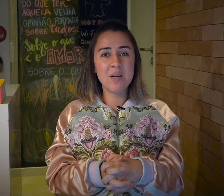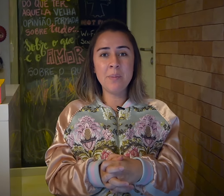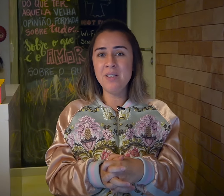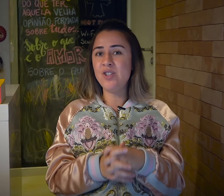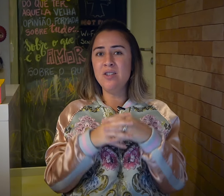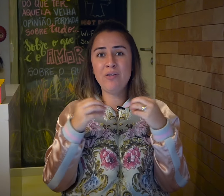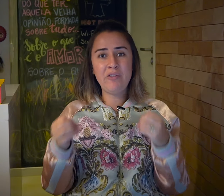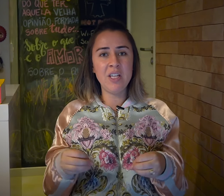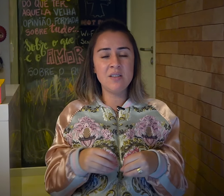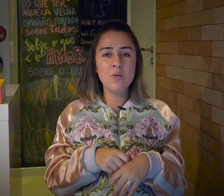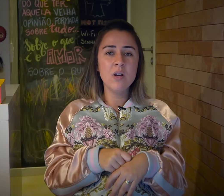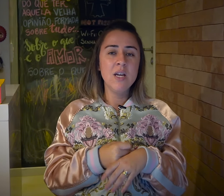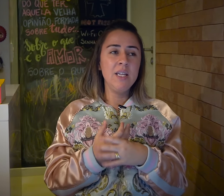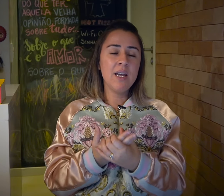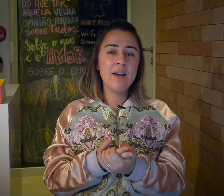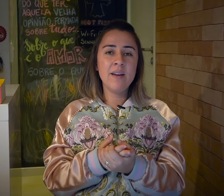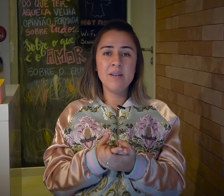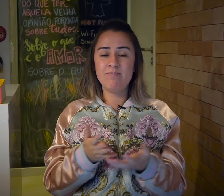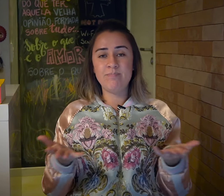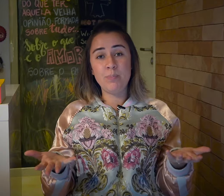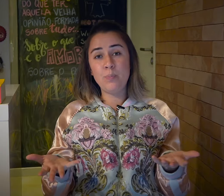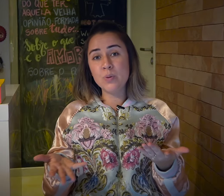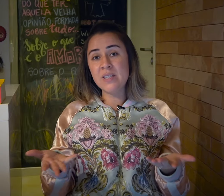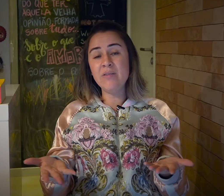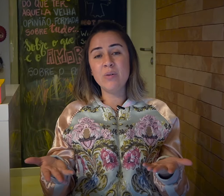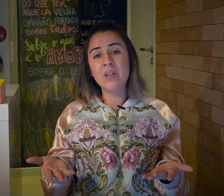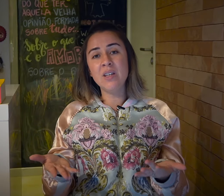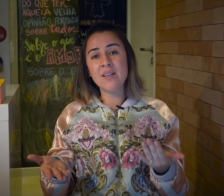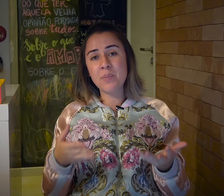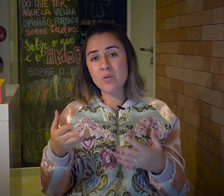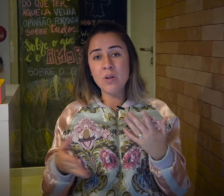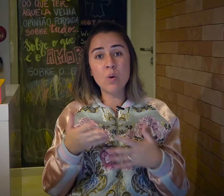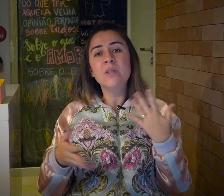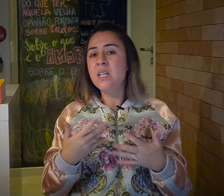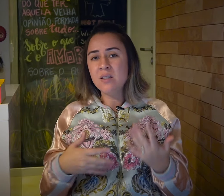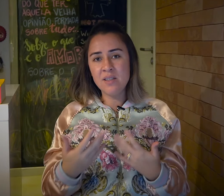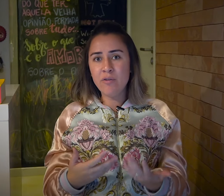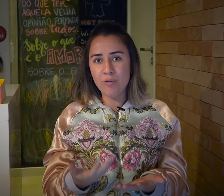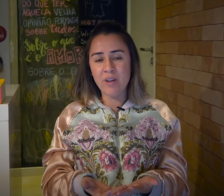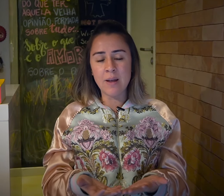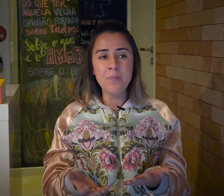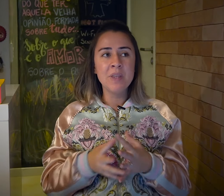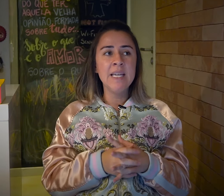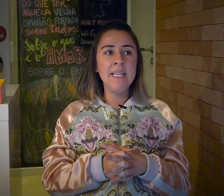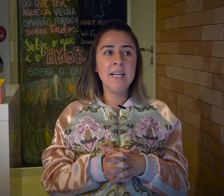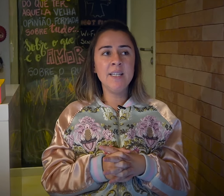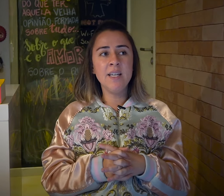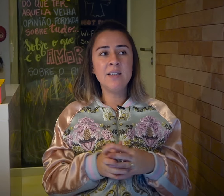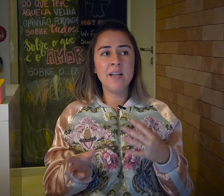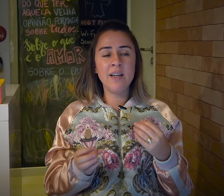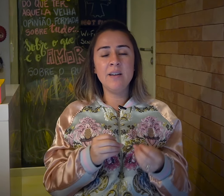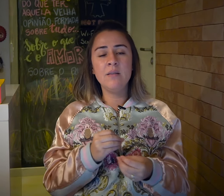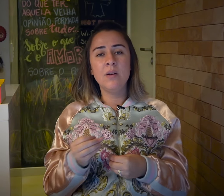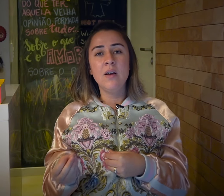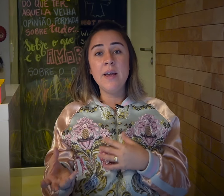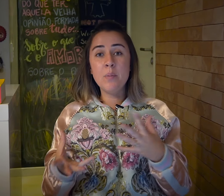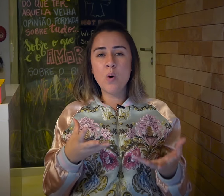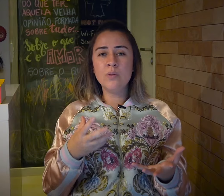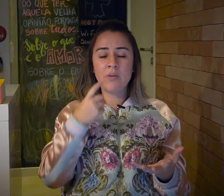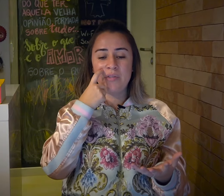extremamente difícil e é possível que essa pessoa não consiga se desenvolver, né? E aí ele até remonta ao